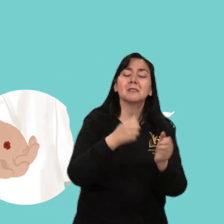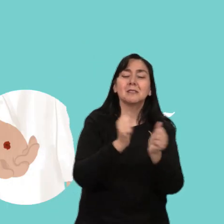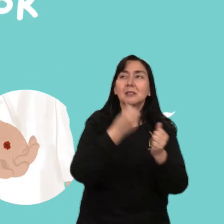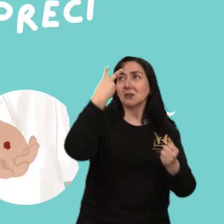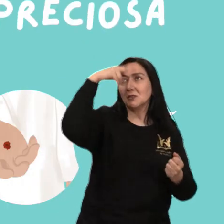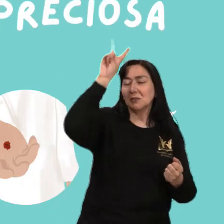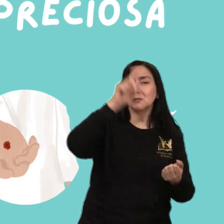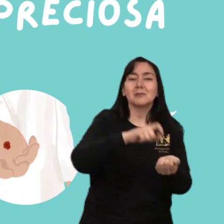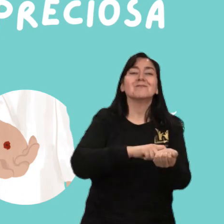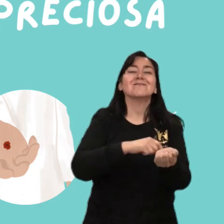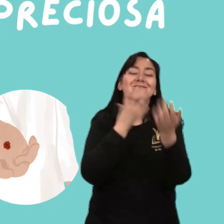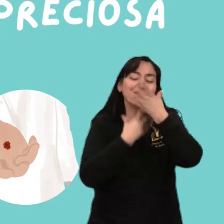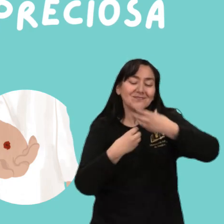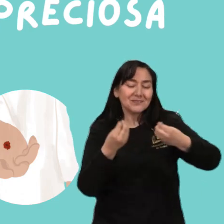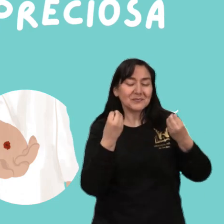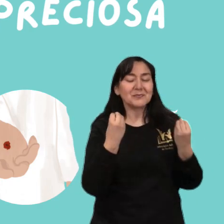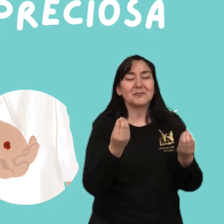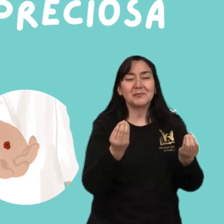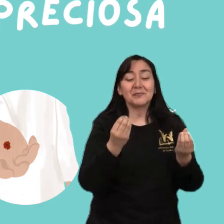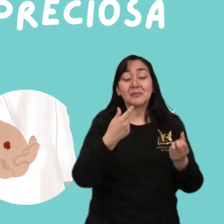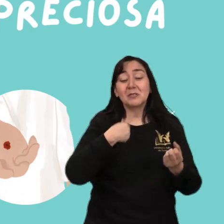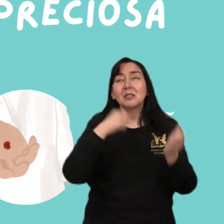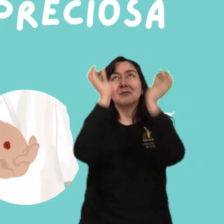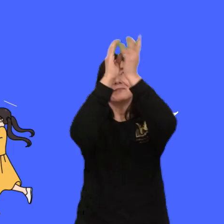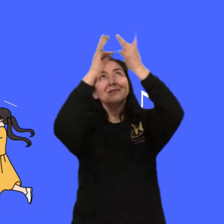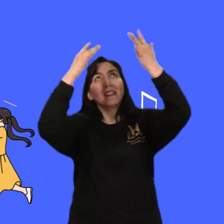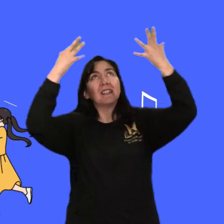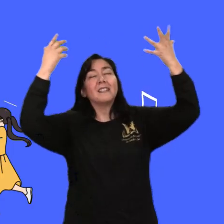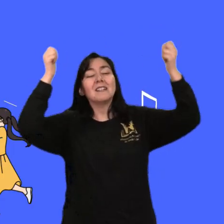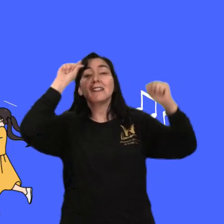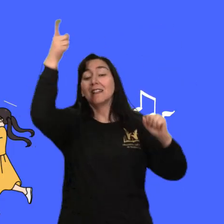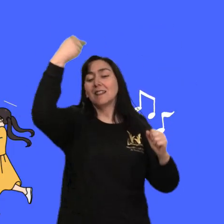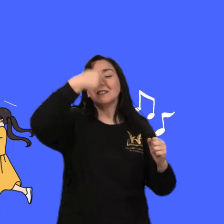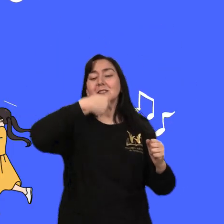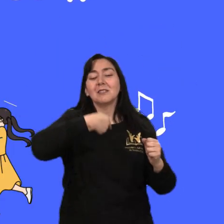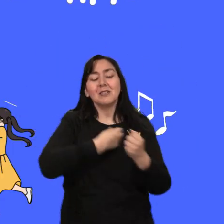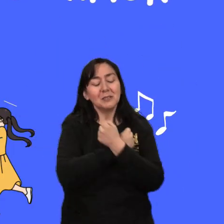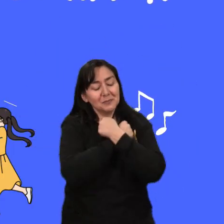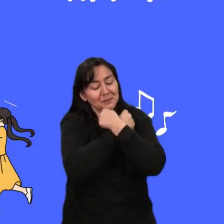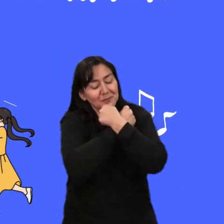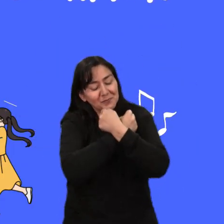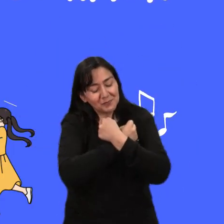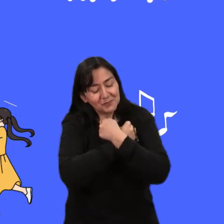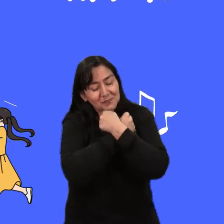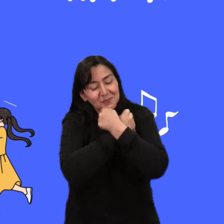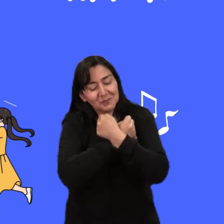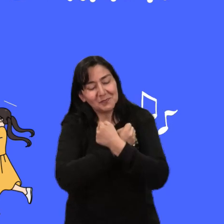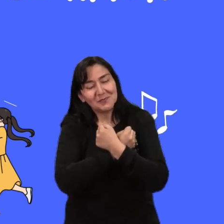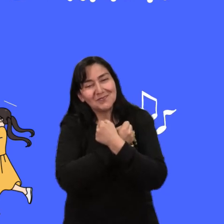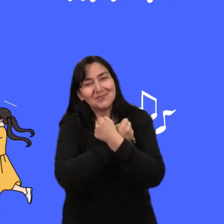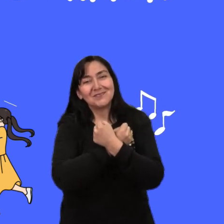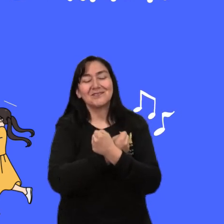Por su su me compró Con su sangre preciosa le alabaré Por su